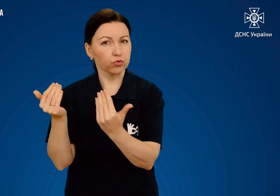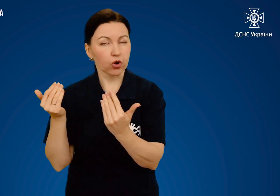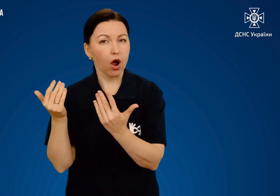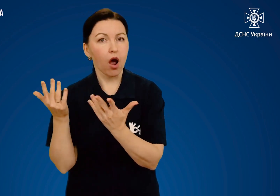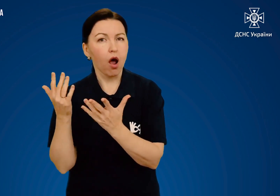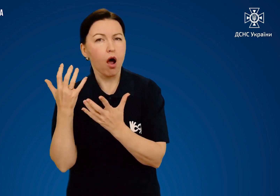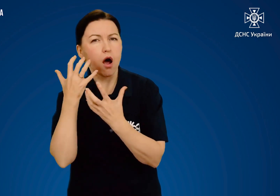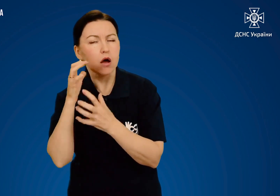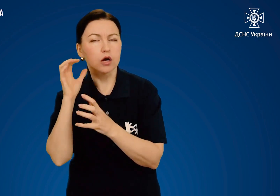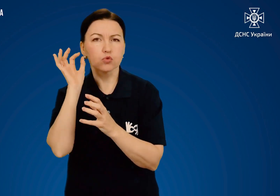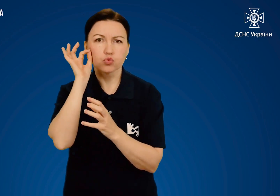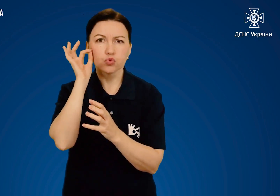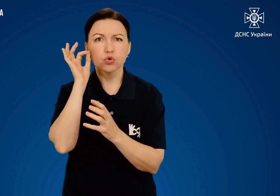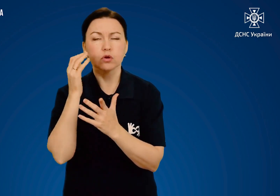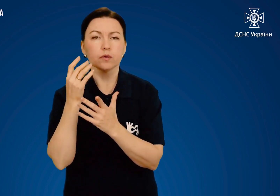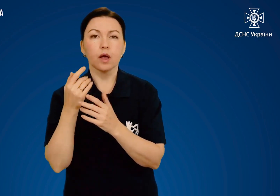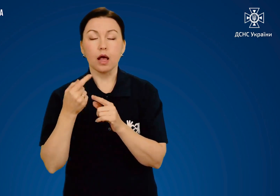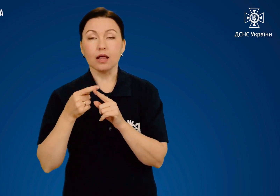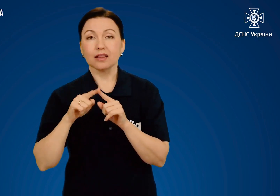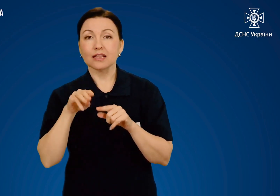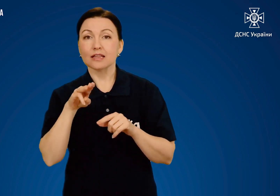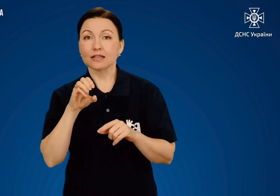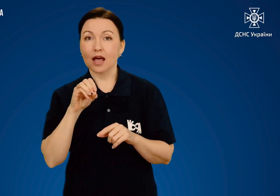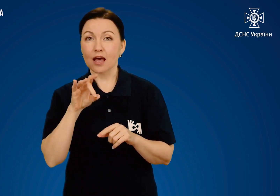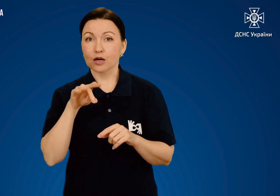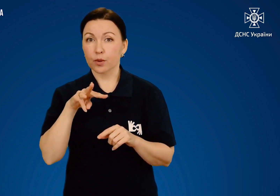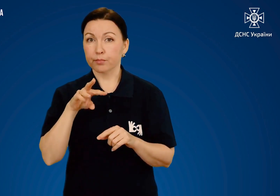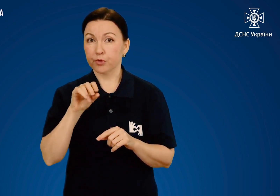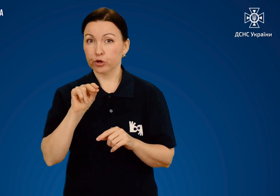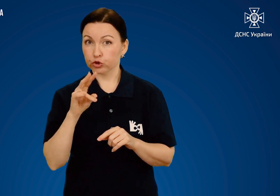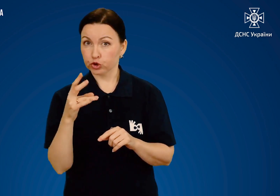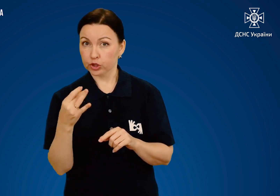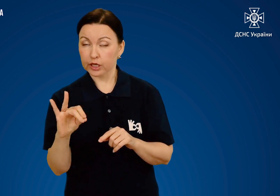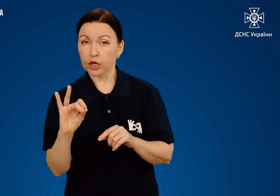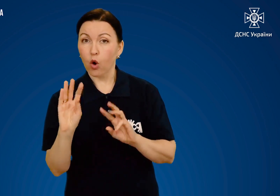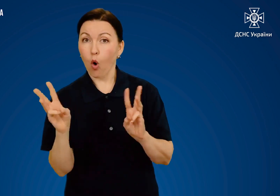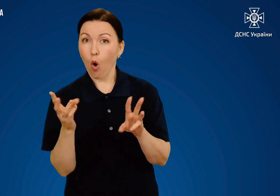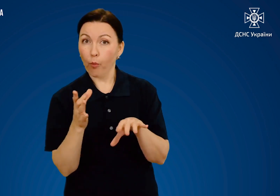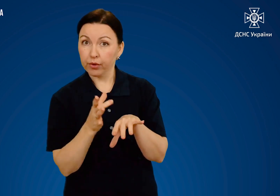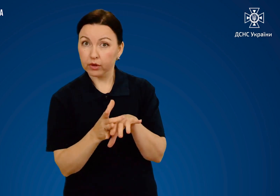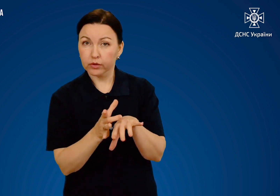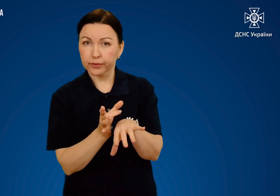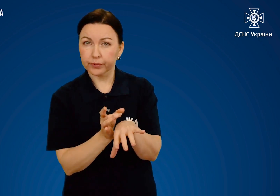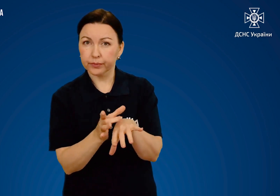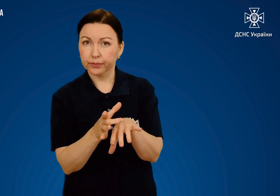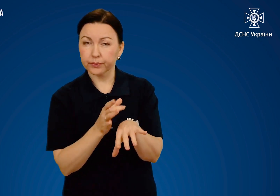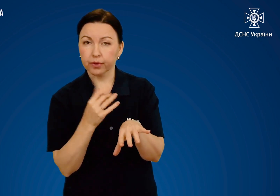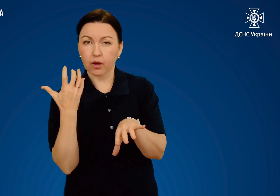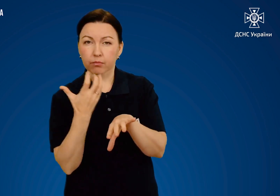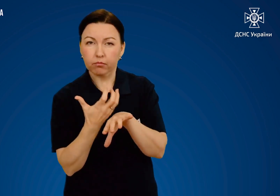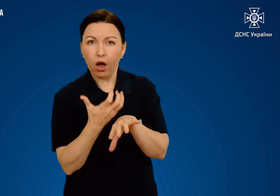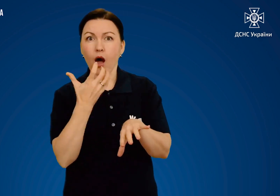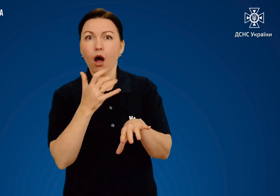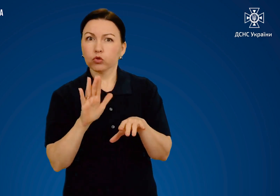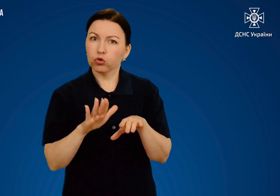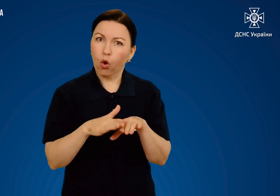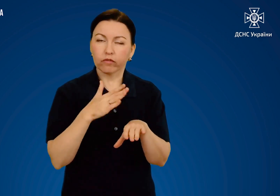ушкоджувального агенту при термічних опіках його обсягу, часу і площі контакту з